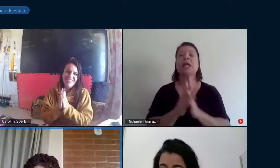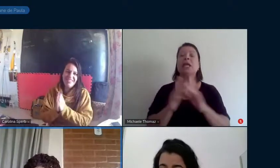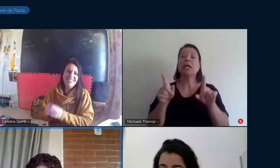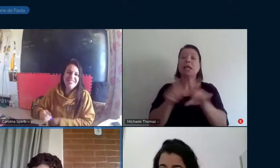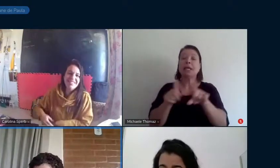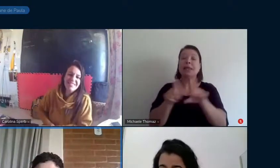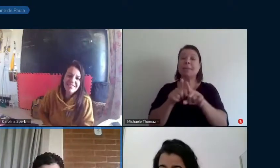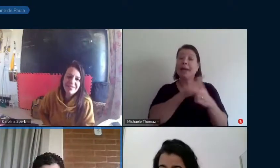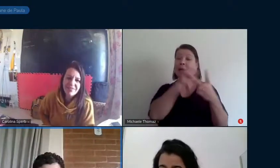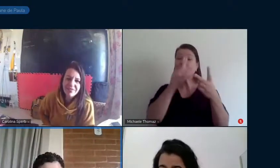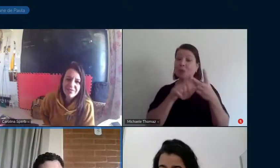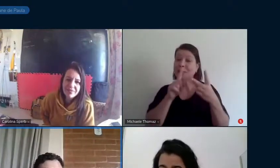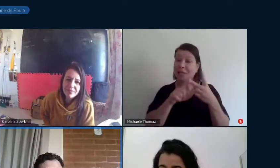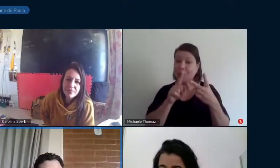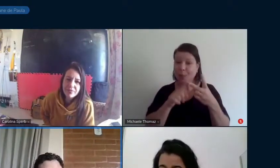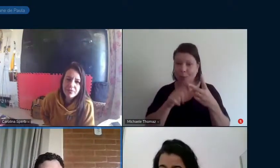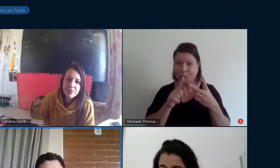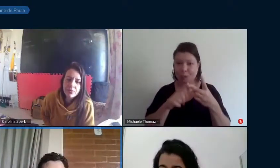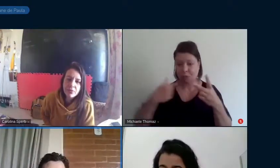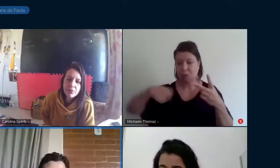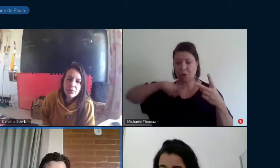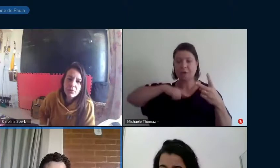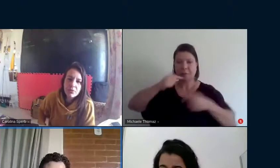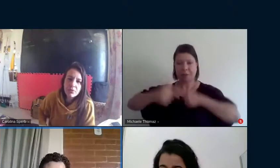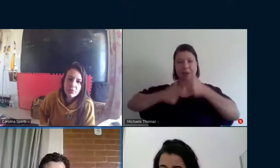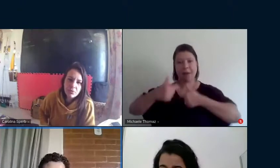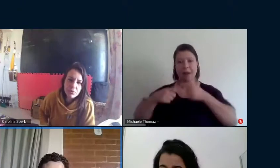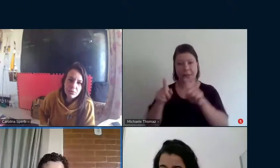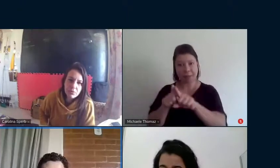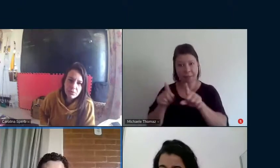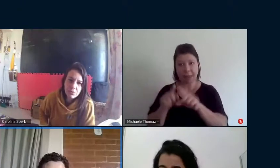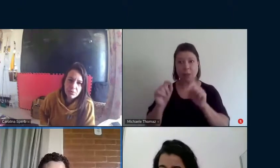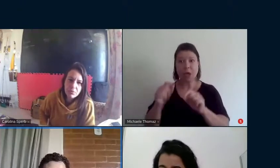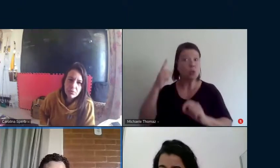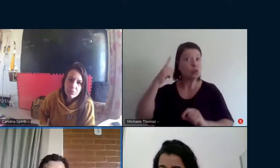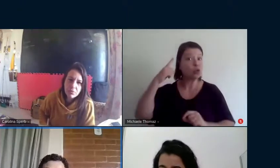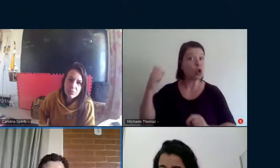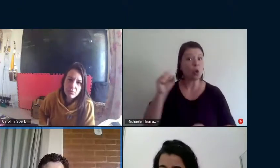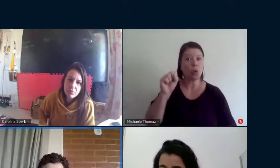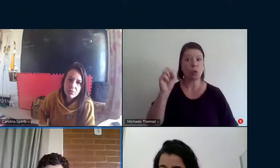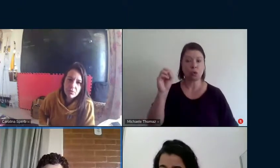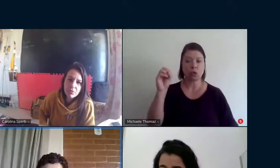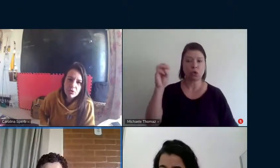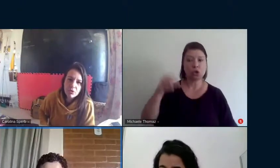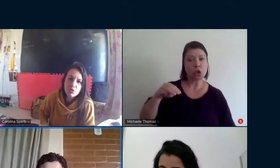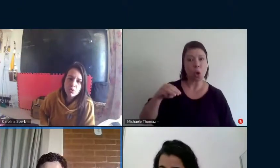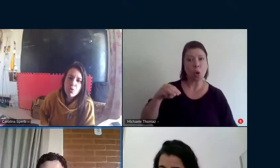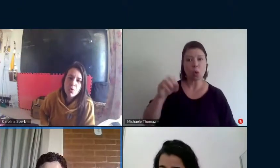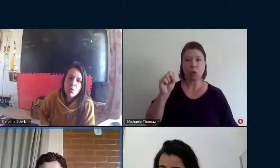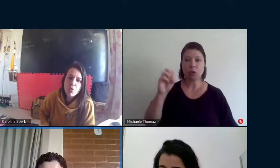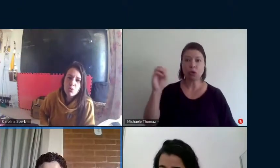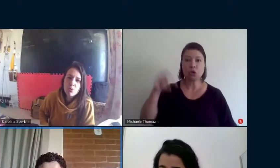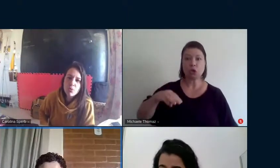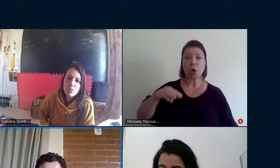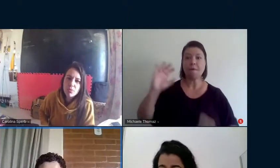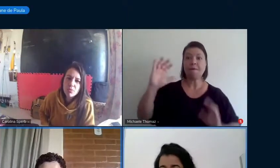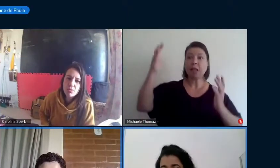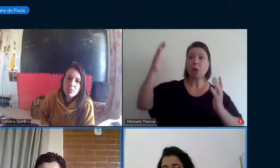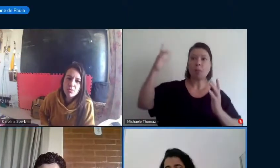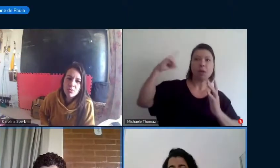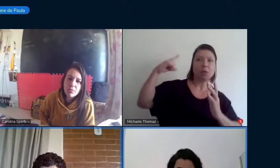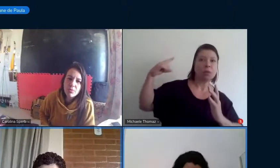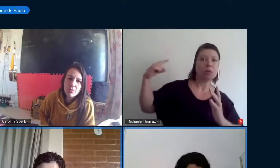não tenha ficado tão evidente, é que o som, enquanto fenômeno, ele engloba